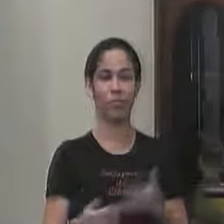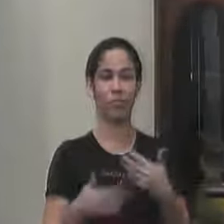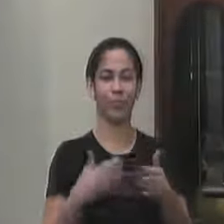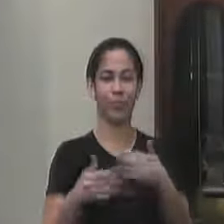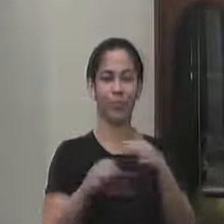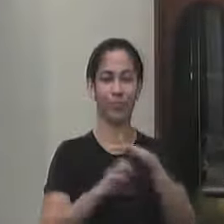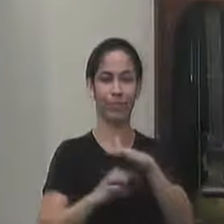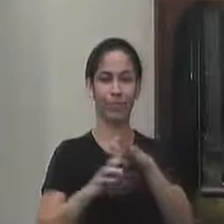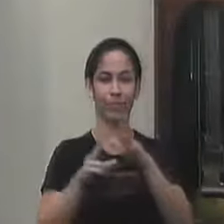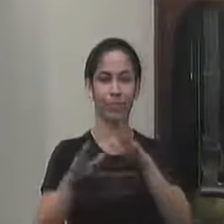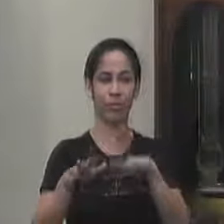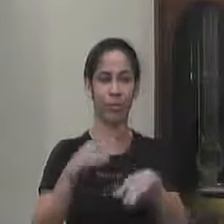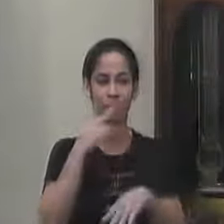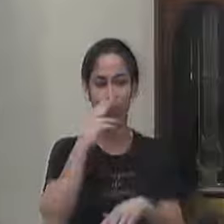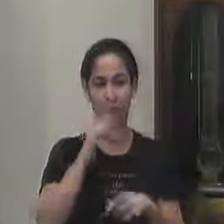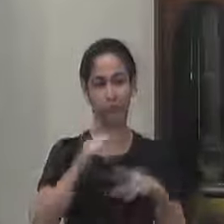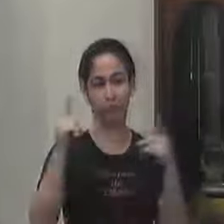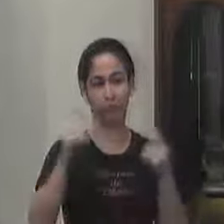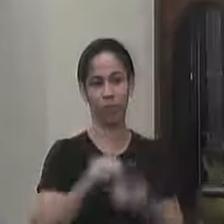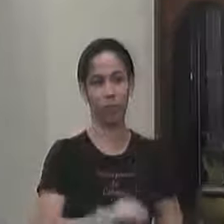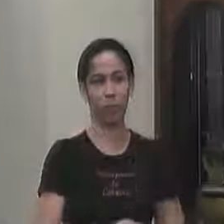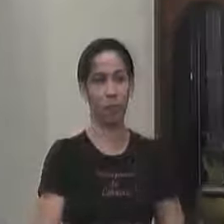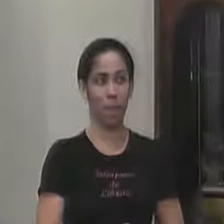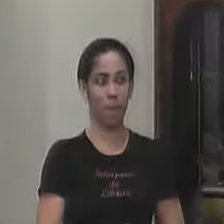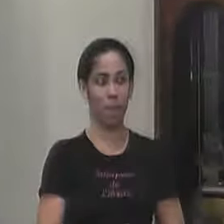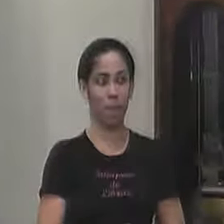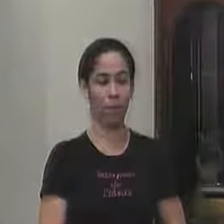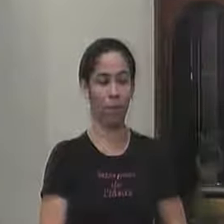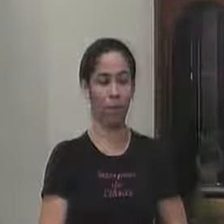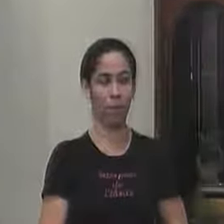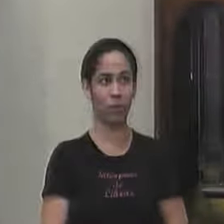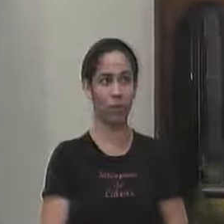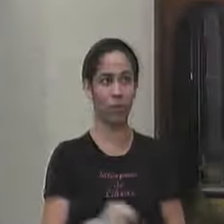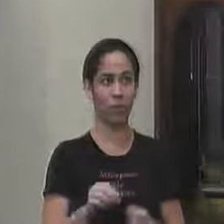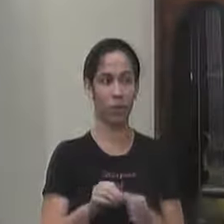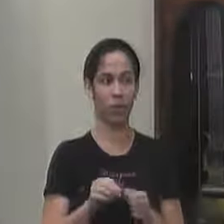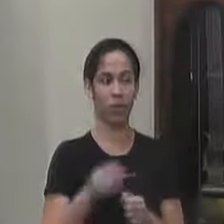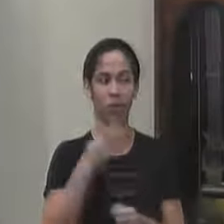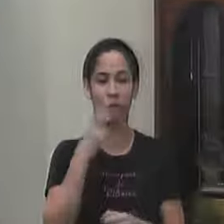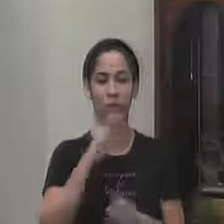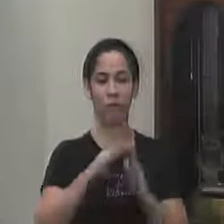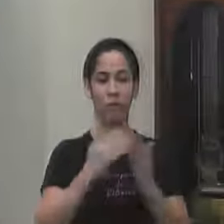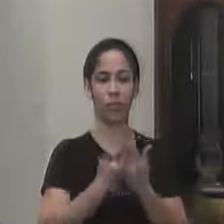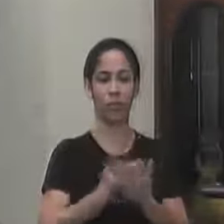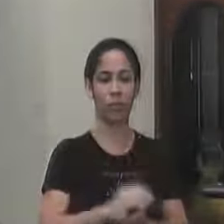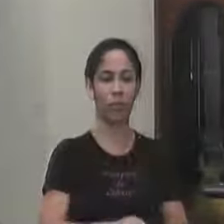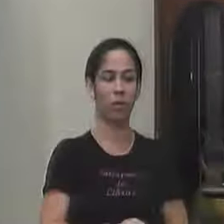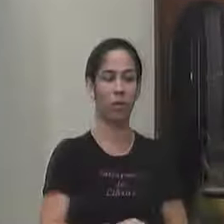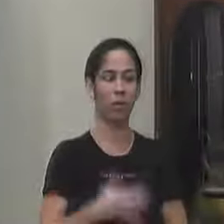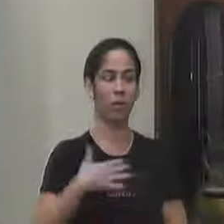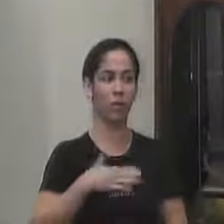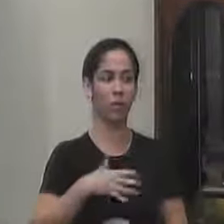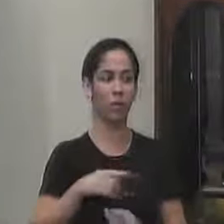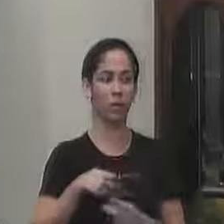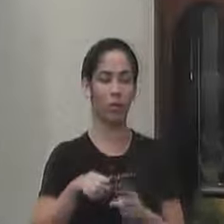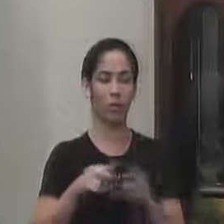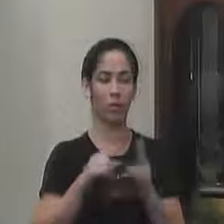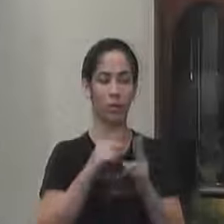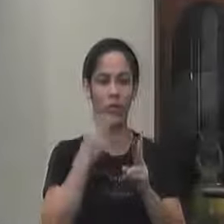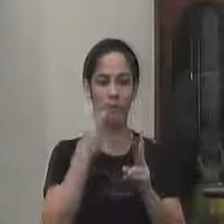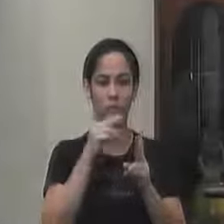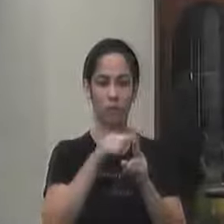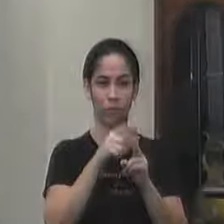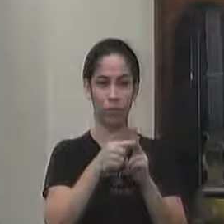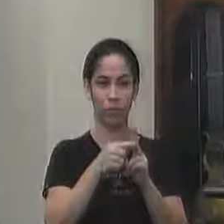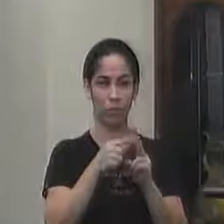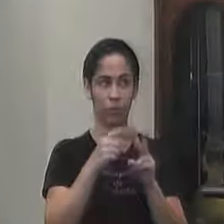as situações pontuais que a gente vive agora em relação à escola Alcides de Souza na passagem eu gostaria de fazer duas pontuações